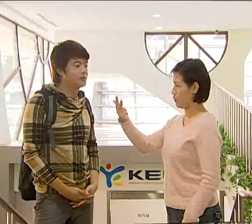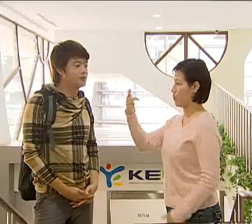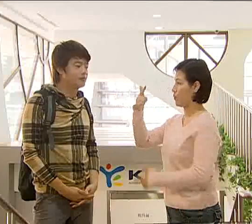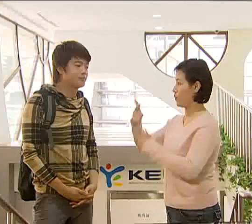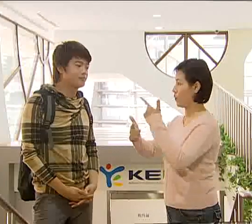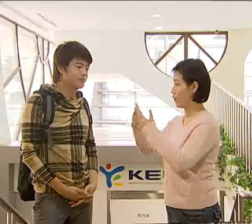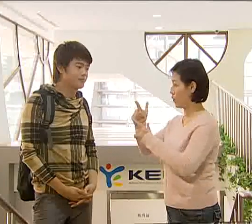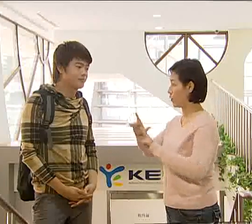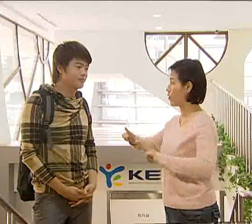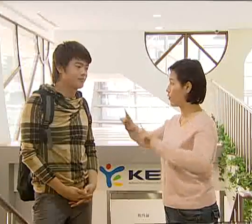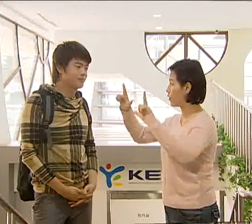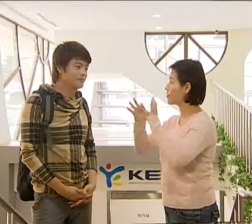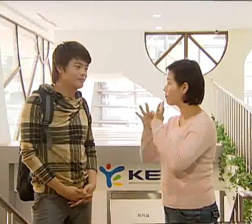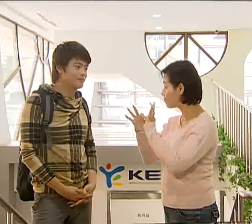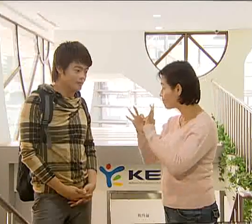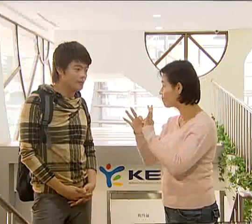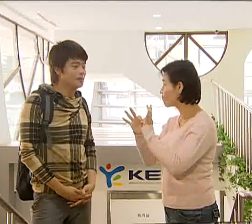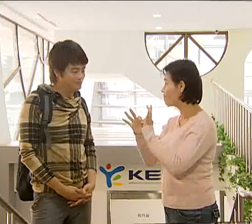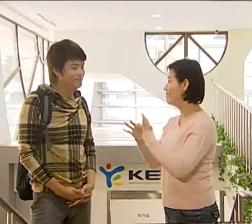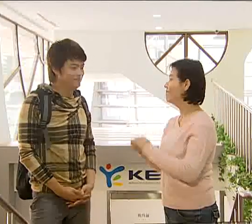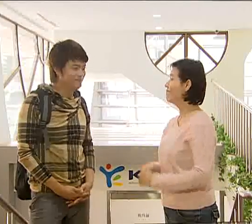목요일에 연락할게요.